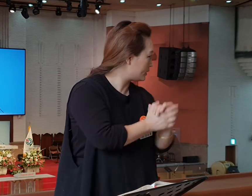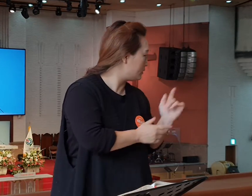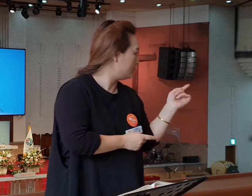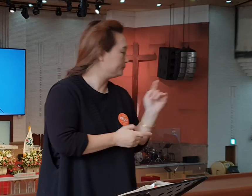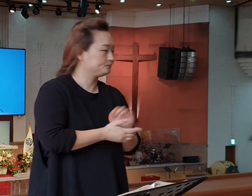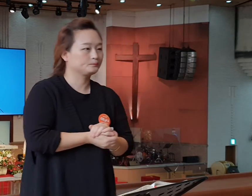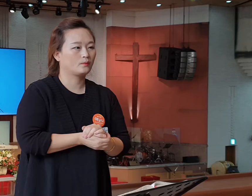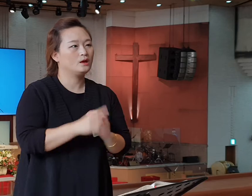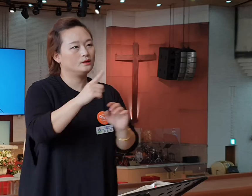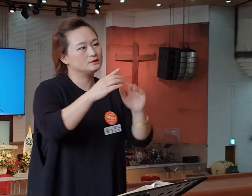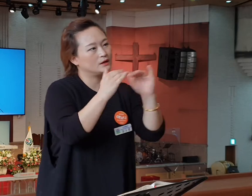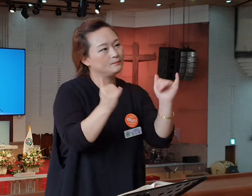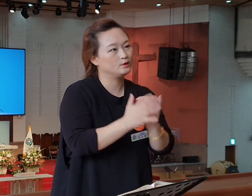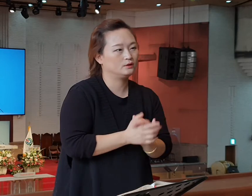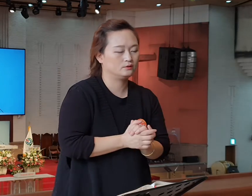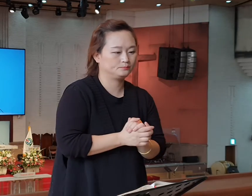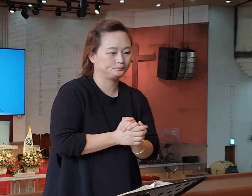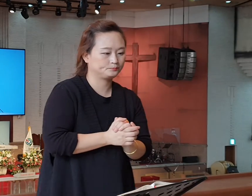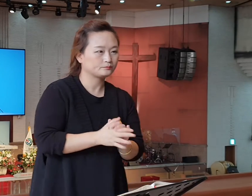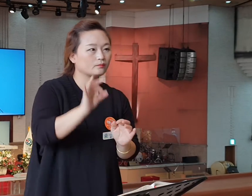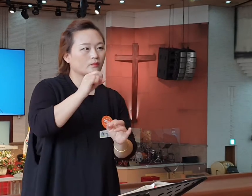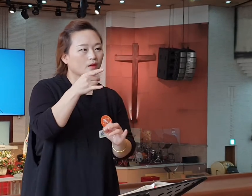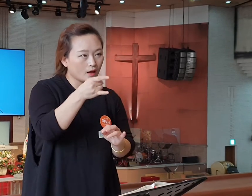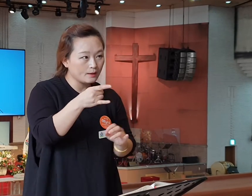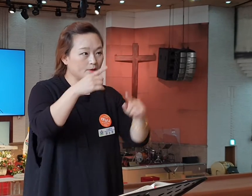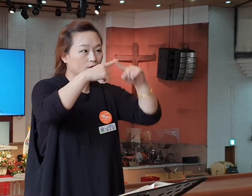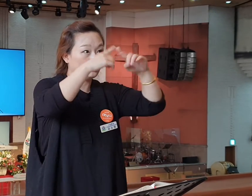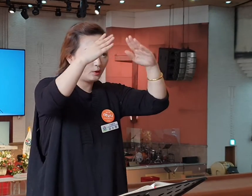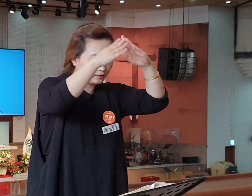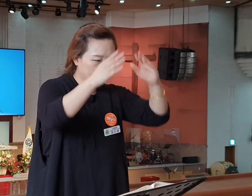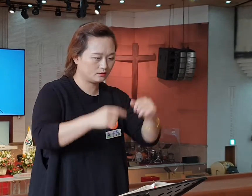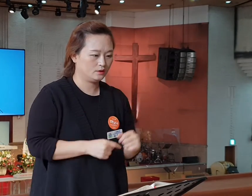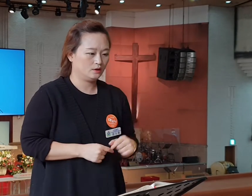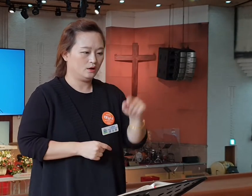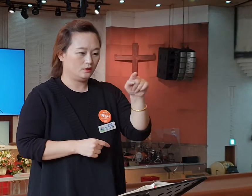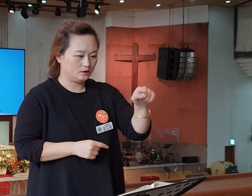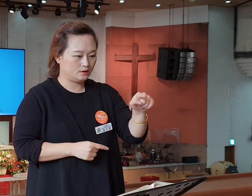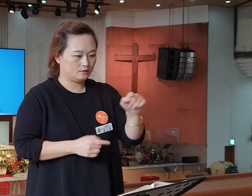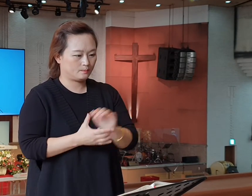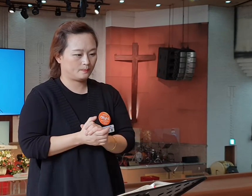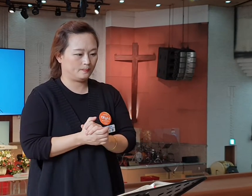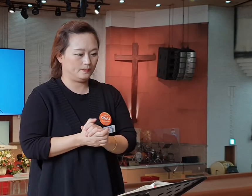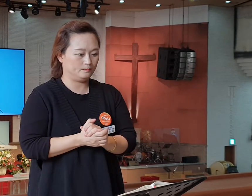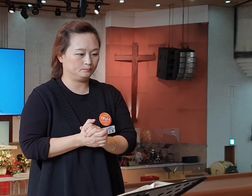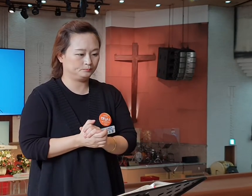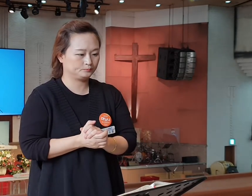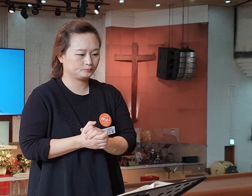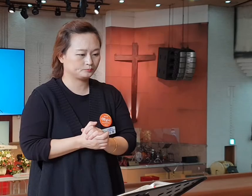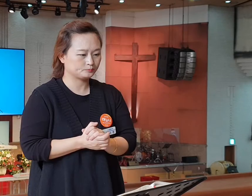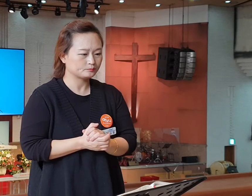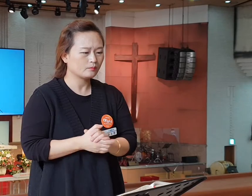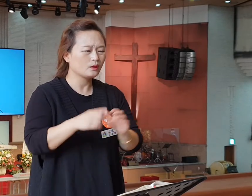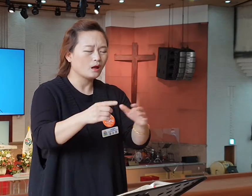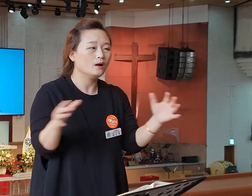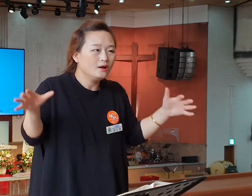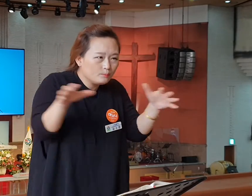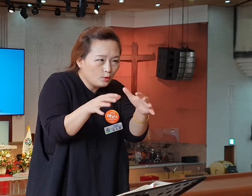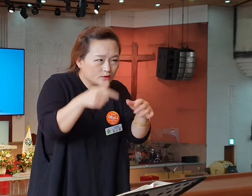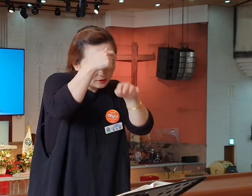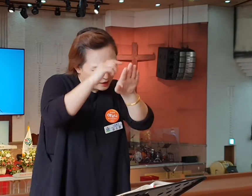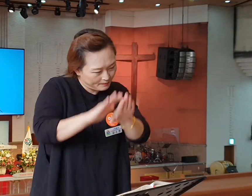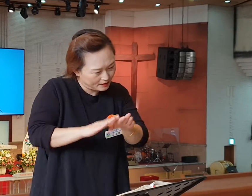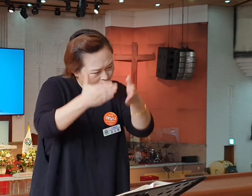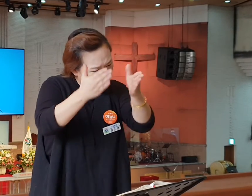기억하십니까? 이 사람들이 두란노에서 모여서 예배하고만 있어요. 그런데 그 10절 뒤에 보면 어떻게 되어있죠? 그렇게 했는데 어떻게